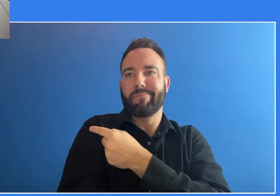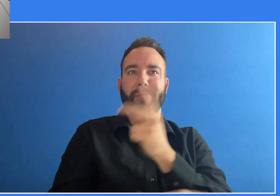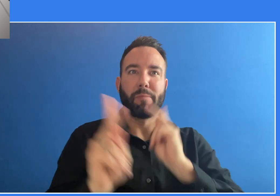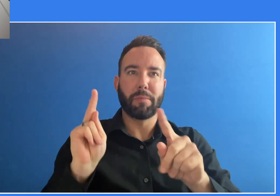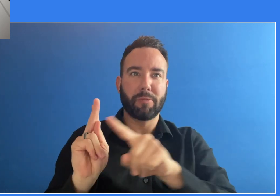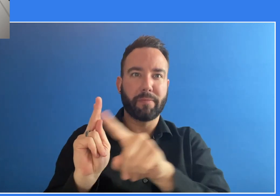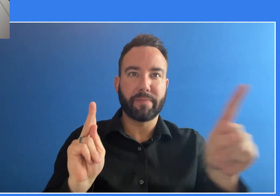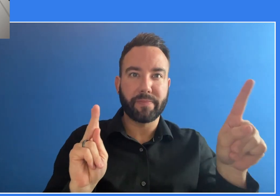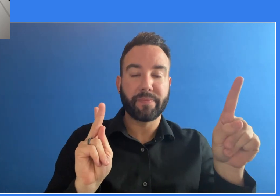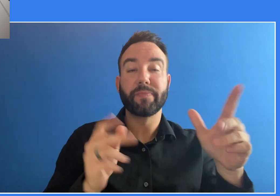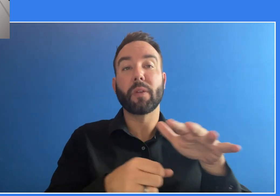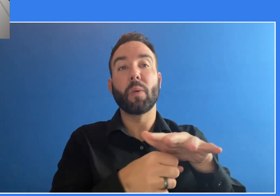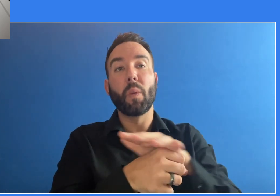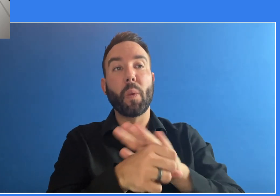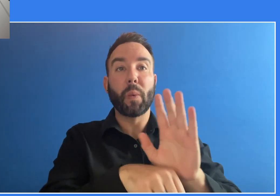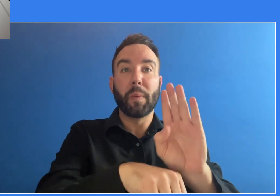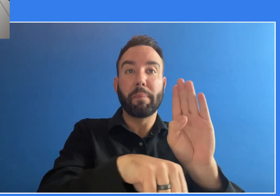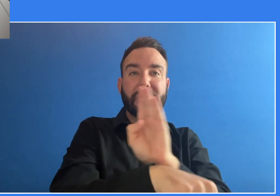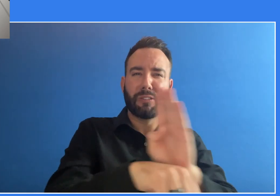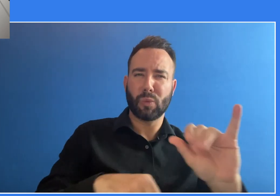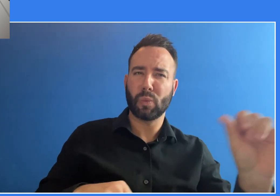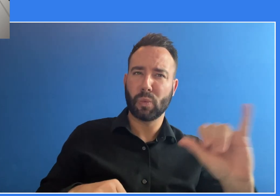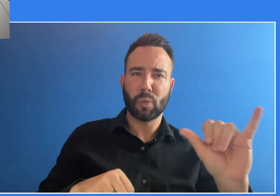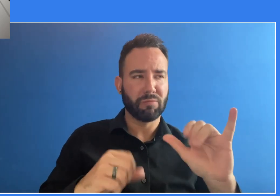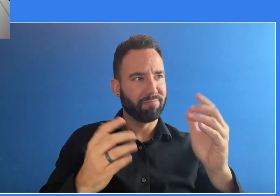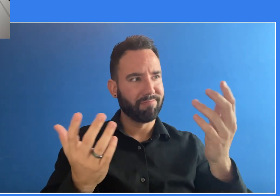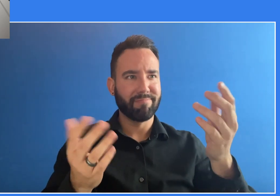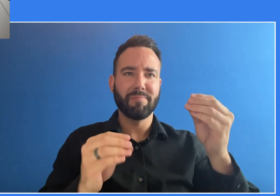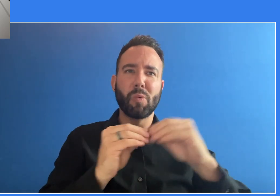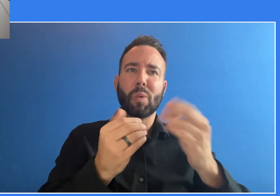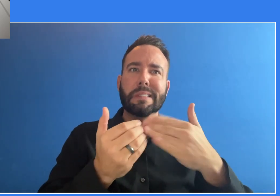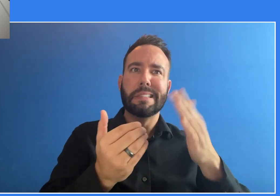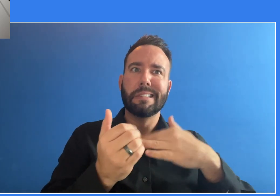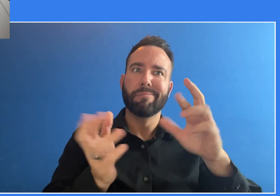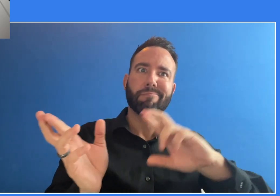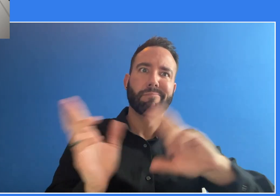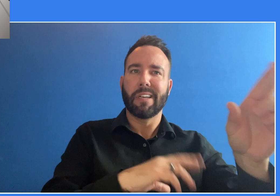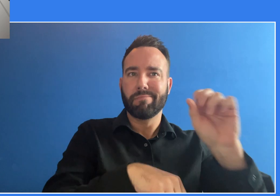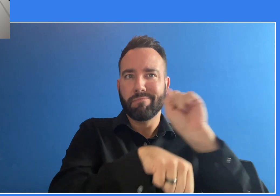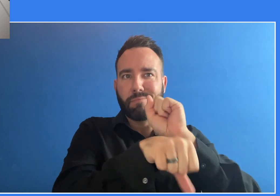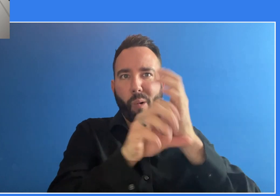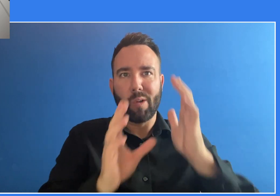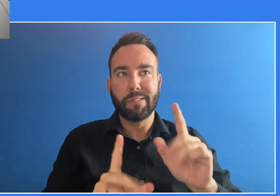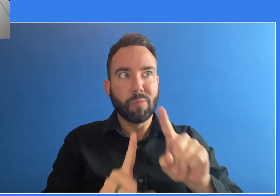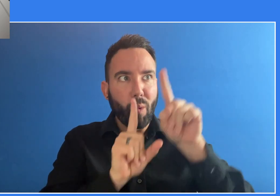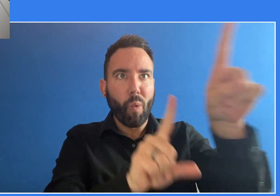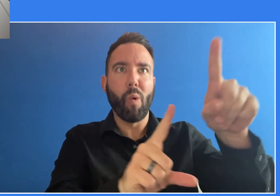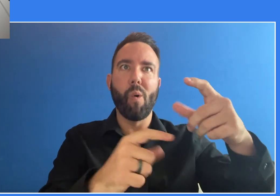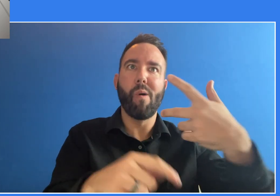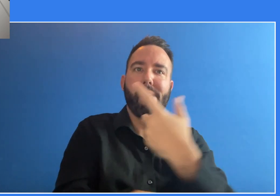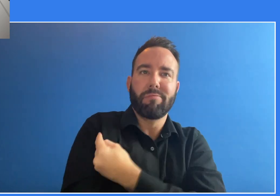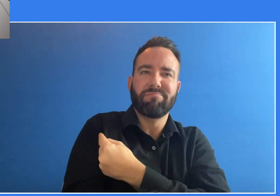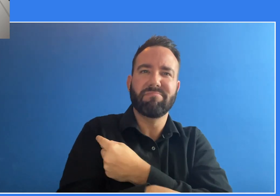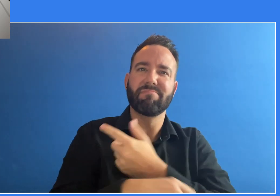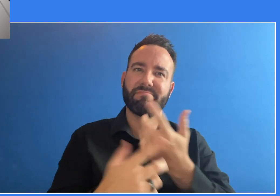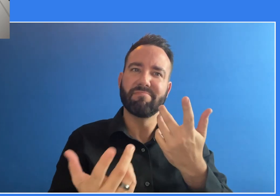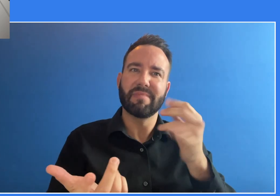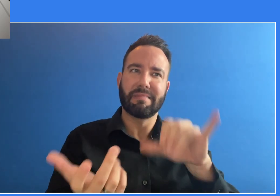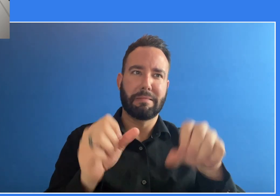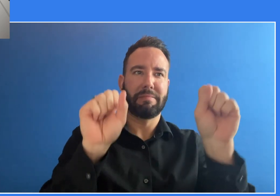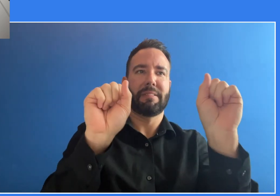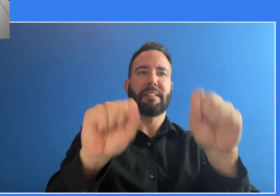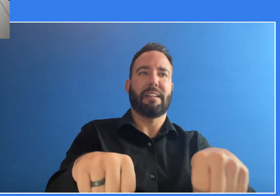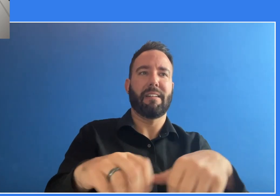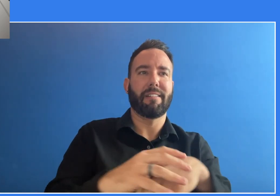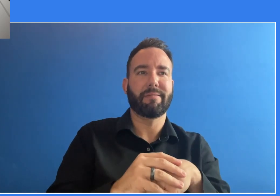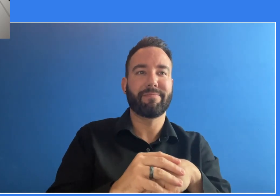organizar eventos de vacunación en lugares donde las personas trabajen y se diviertan. Y pueden trabajar con empresas y